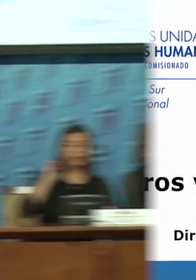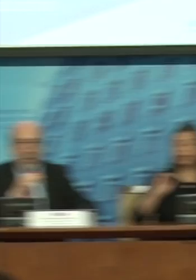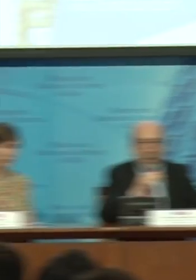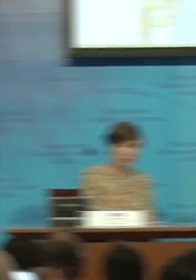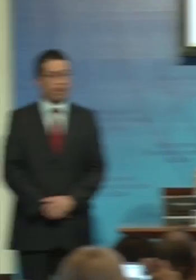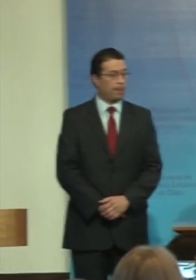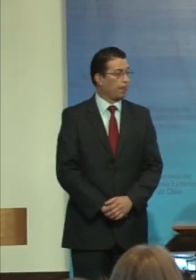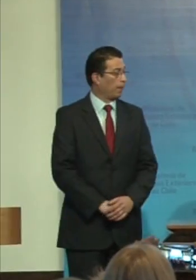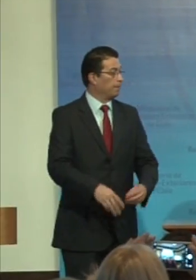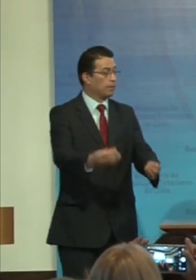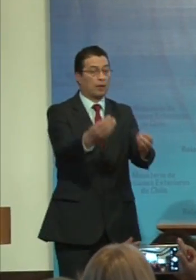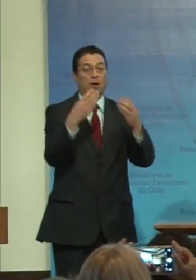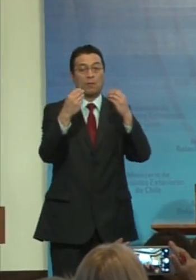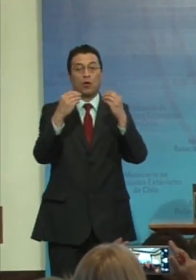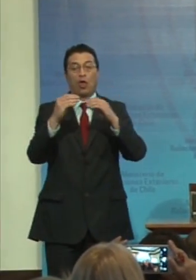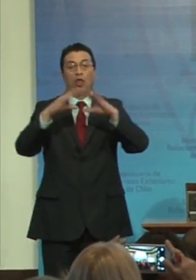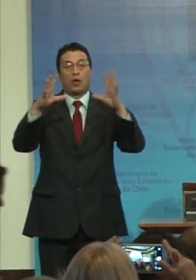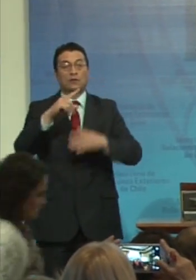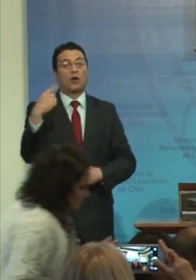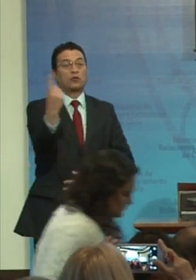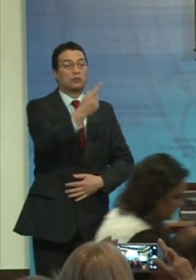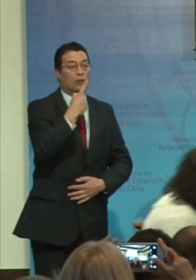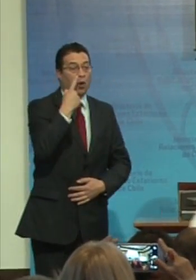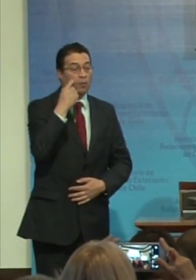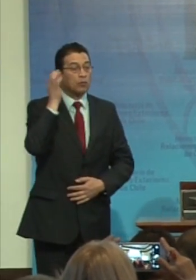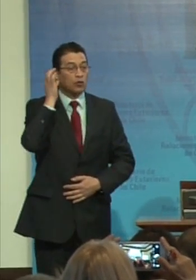Muy buenos días a todas y a todos.